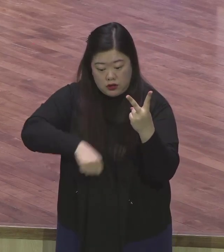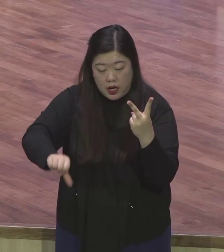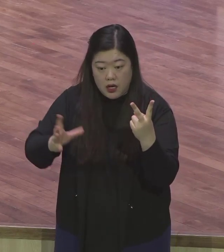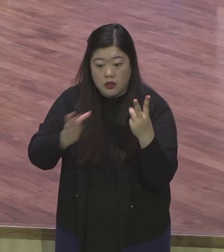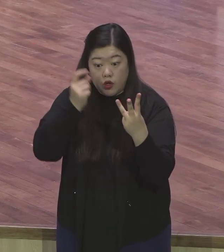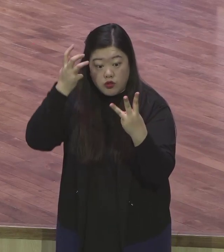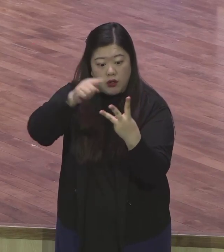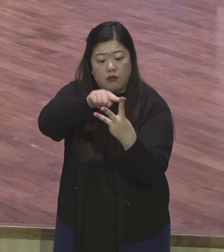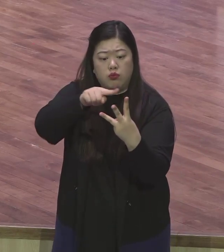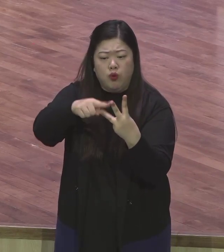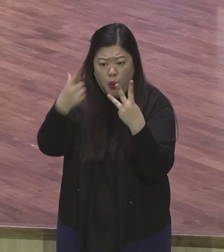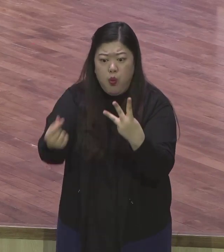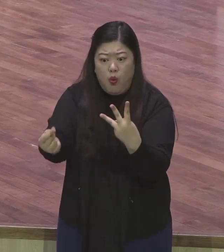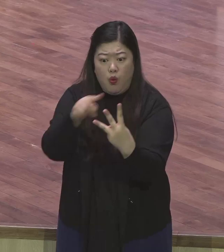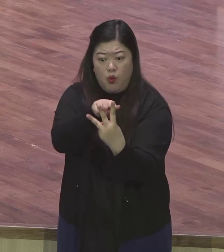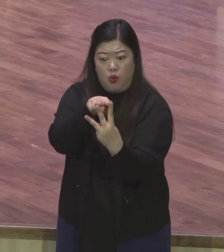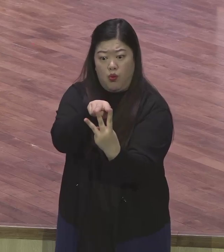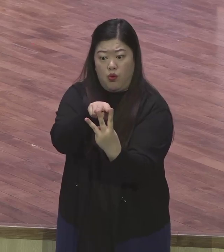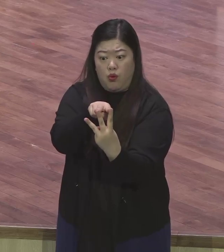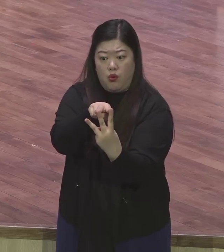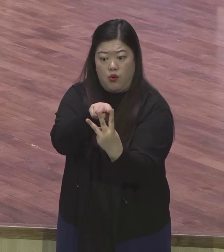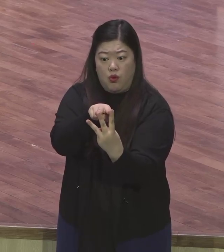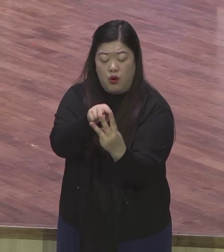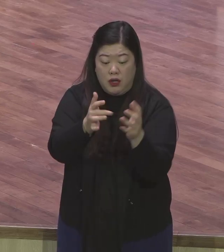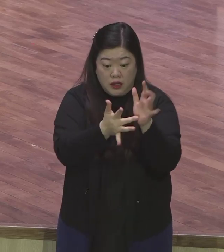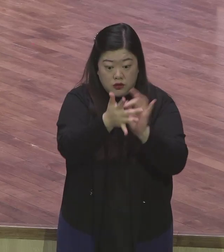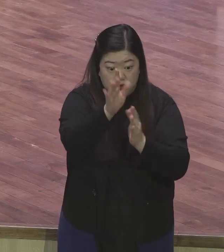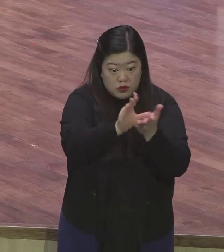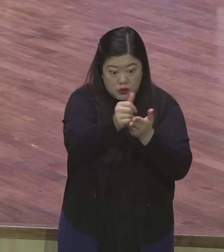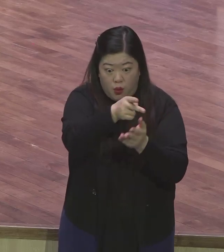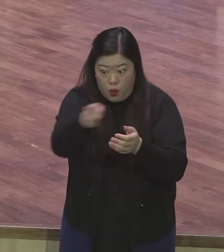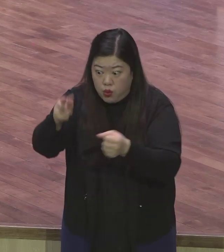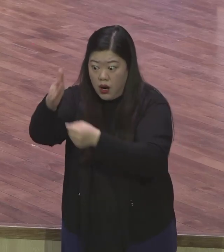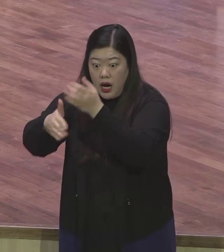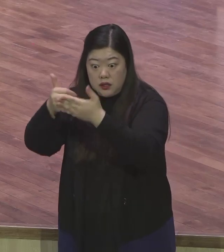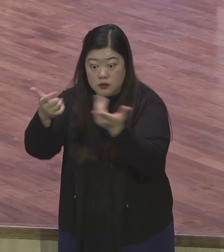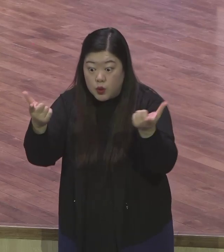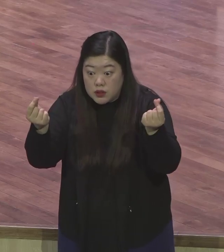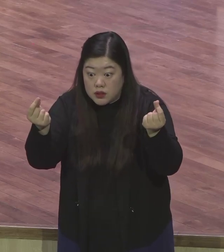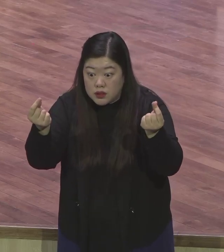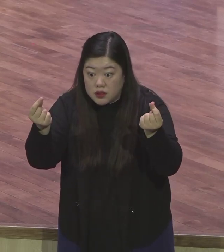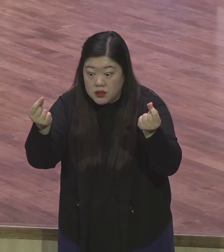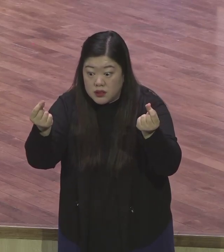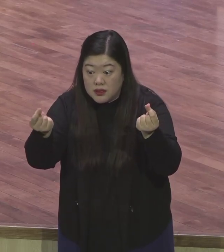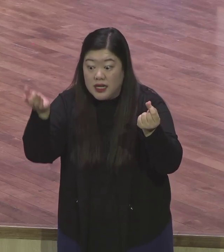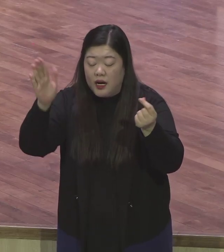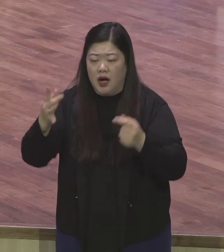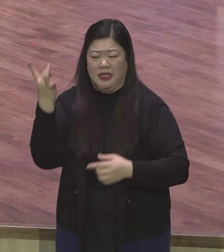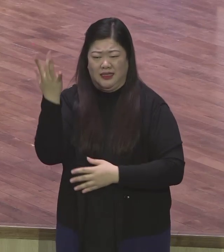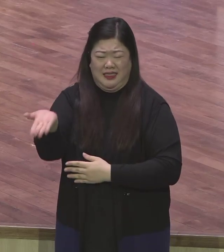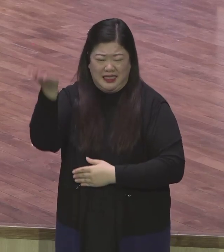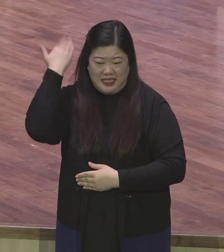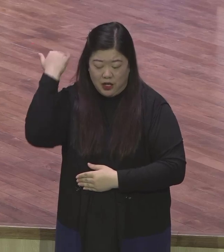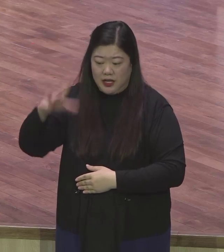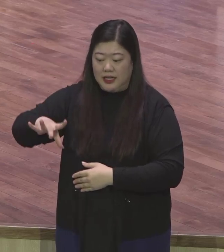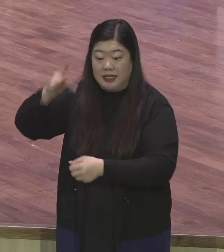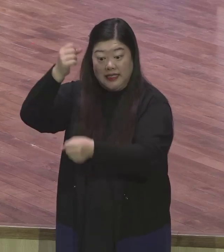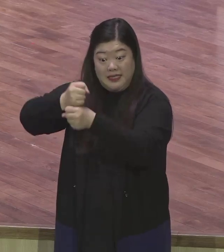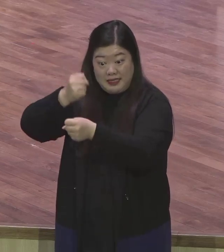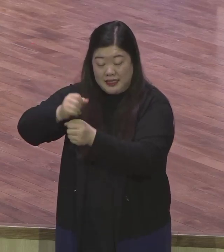그리스도는 곧 하나님이세요 하나님이 말씀으로 왔단 말이에요 말씀 하나님은 형상이 아니에요